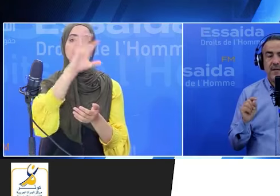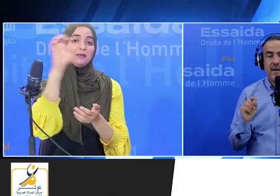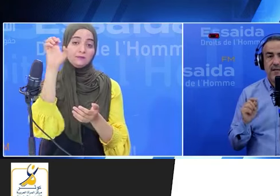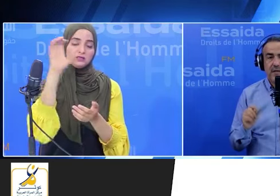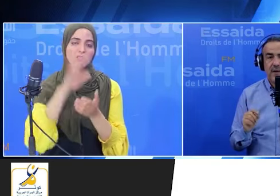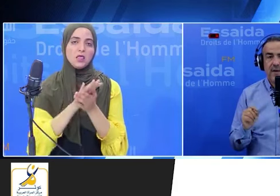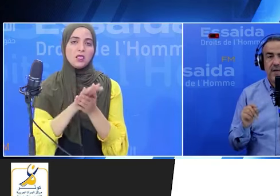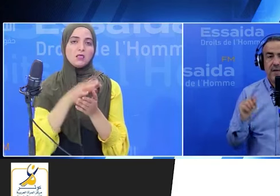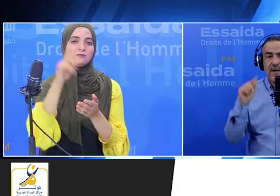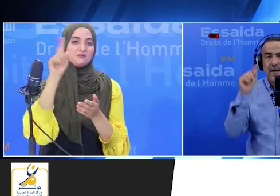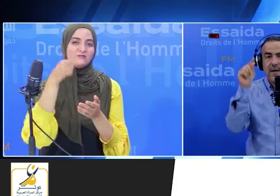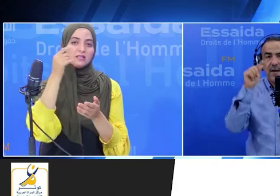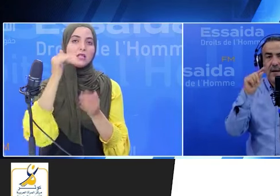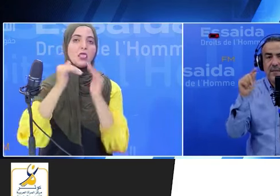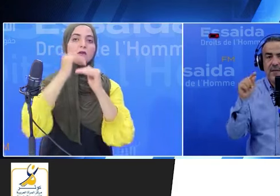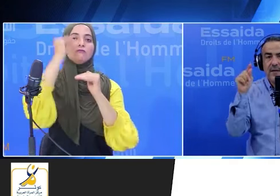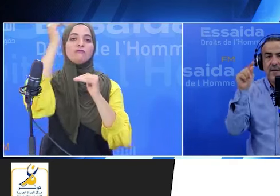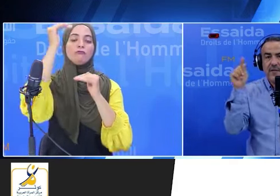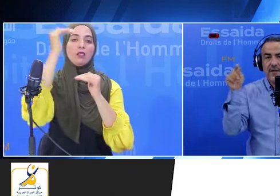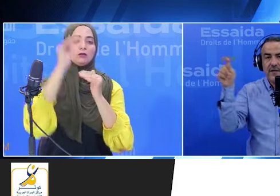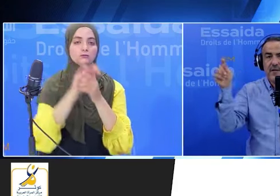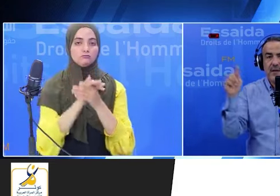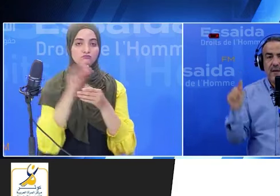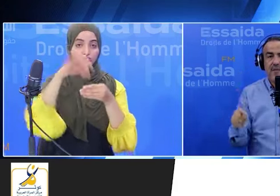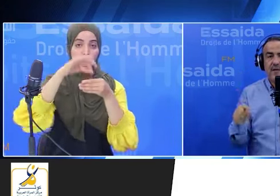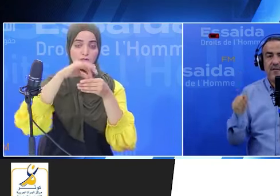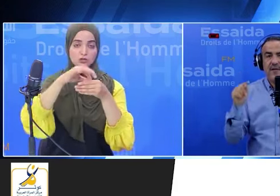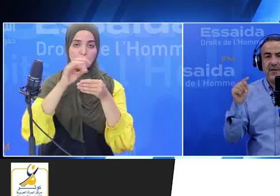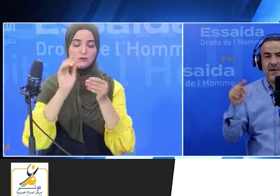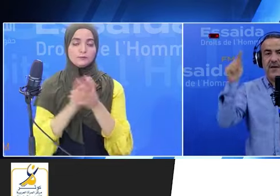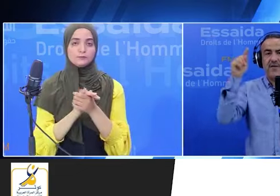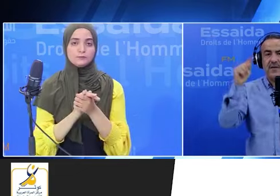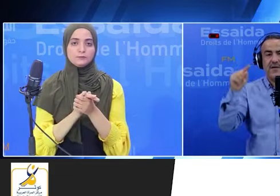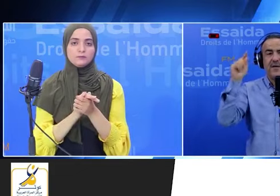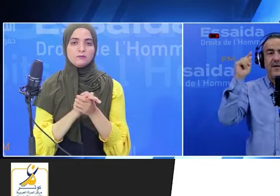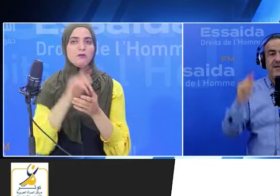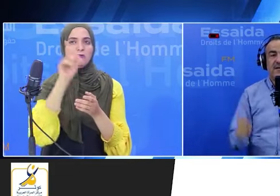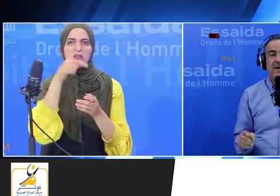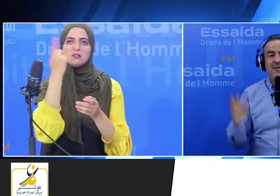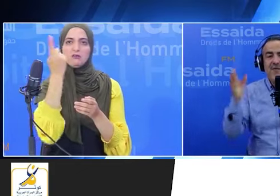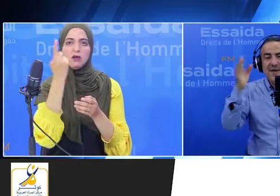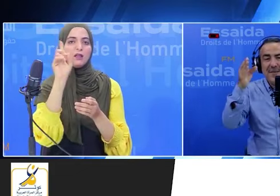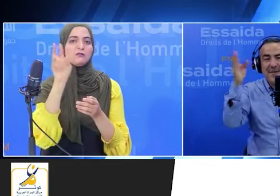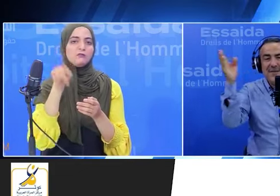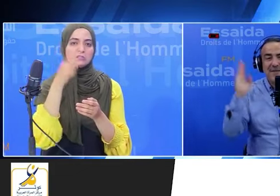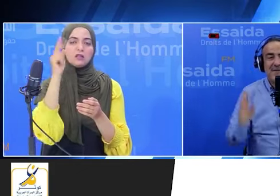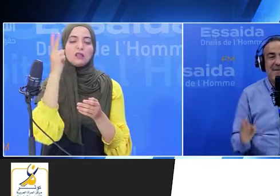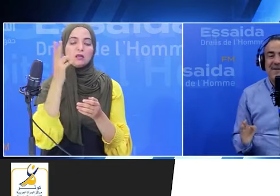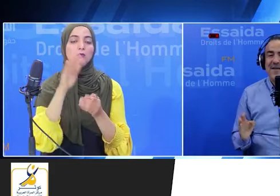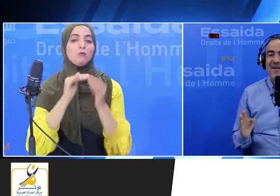أصوات خمسين فاصل خمسين فاصل واحد فاصل اثنين فاصل